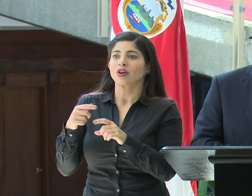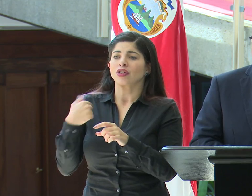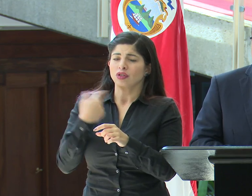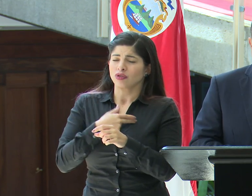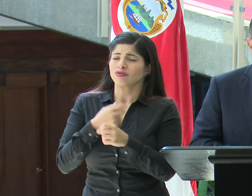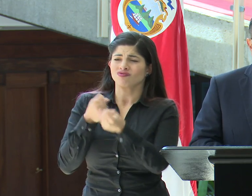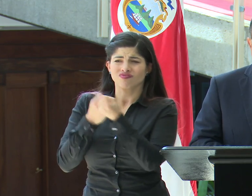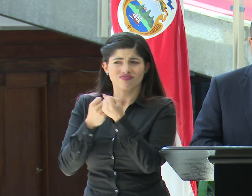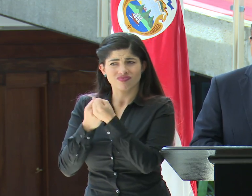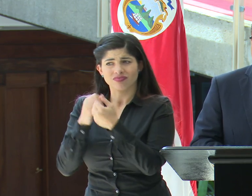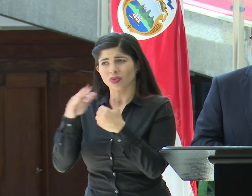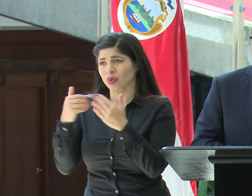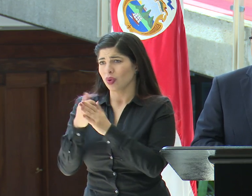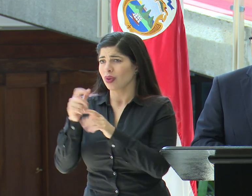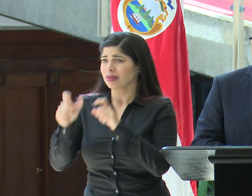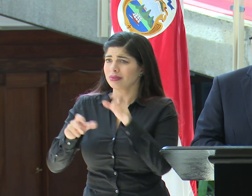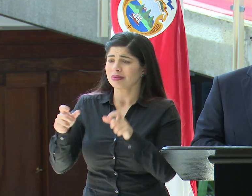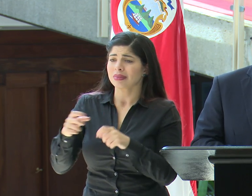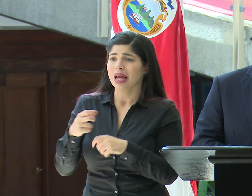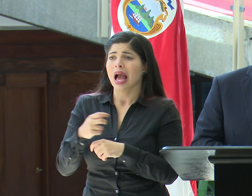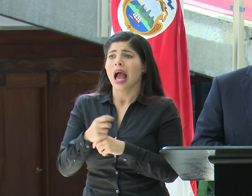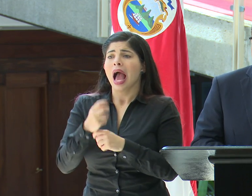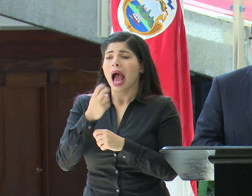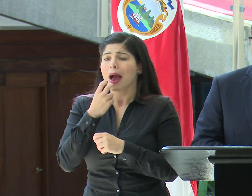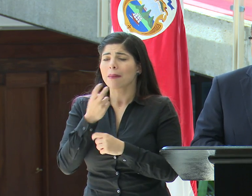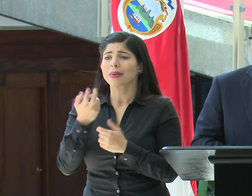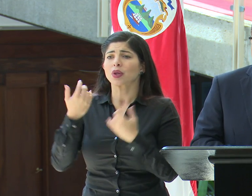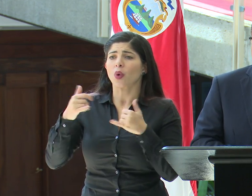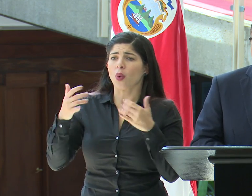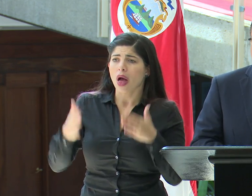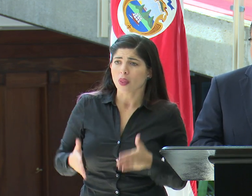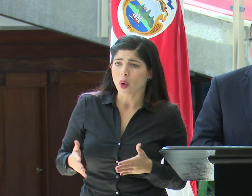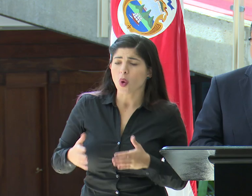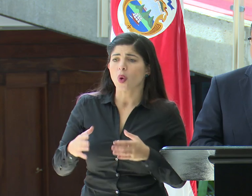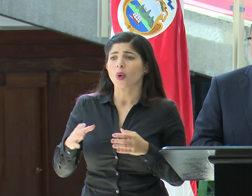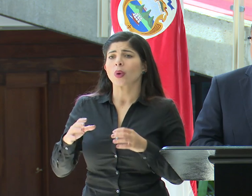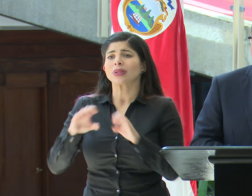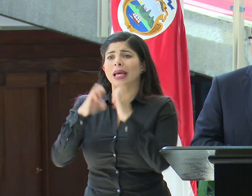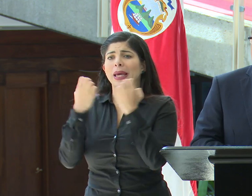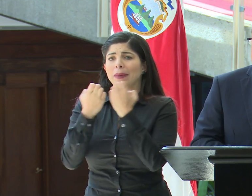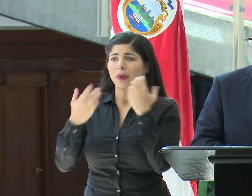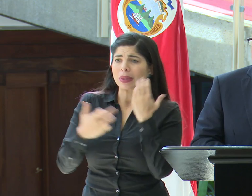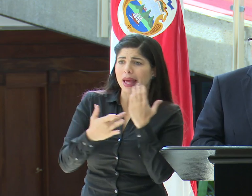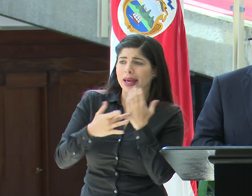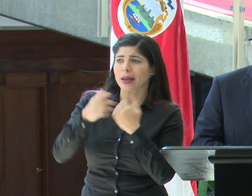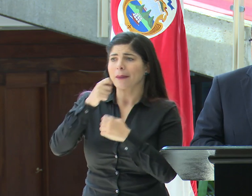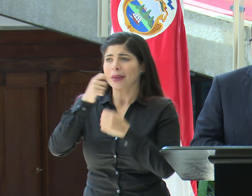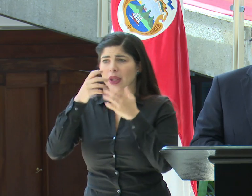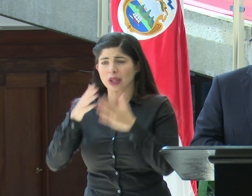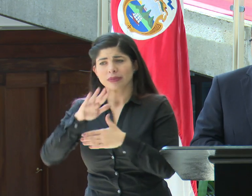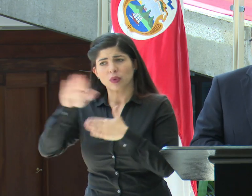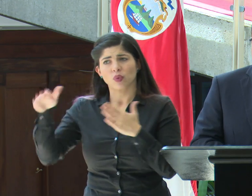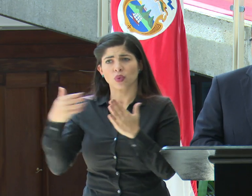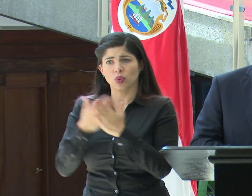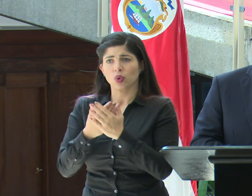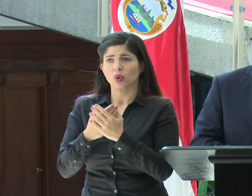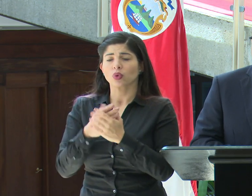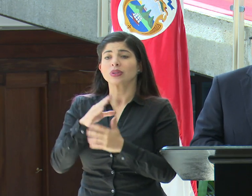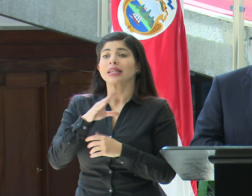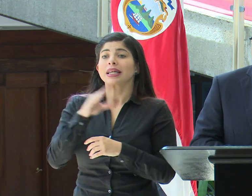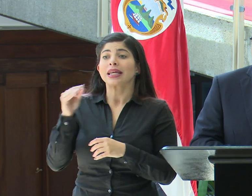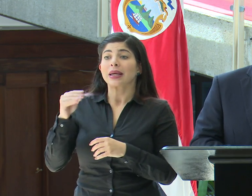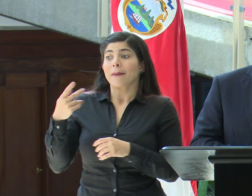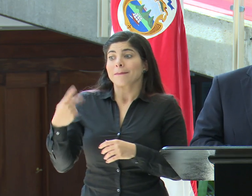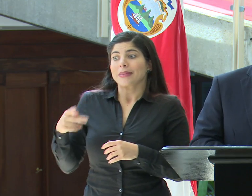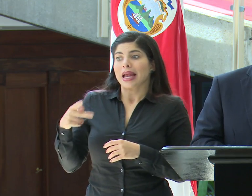todos nuestros actores, árbitros, jugadores, cuerpos técnicos, prensa en general y de los